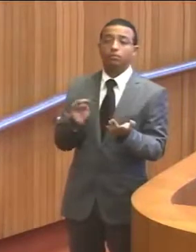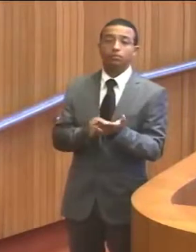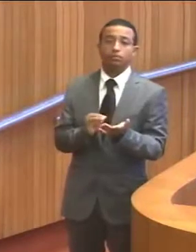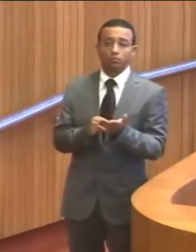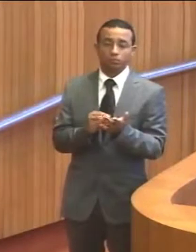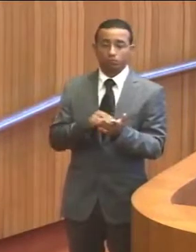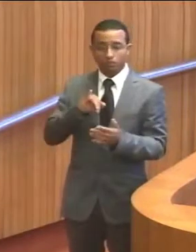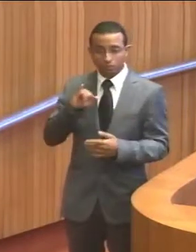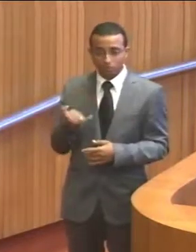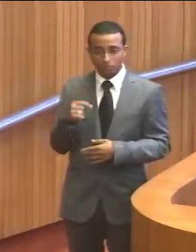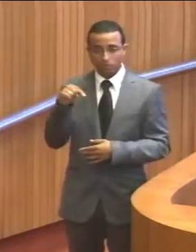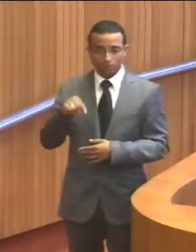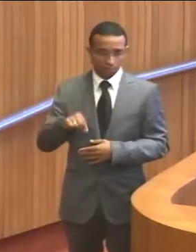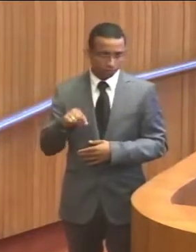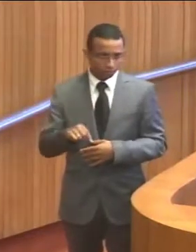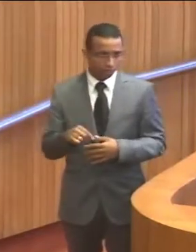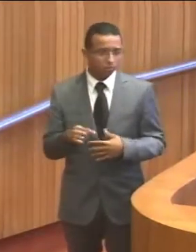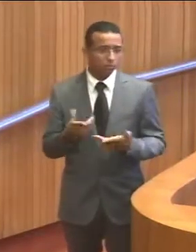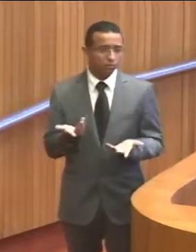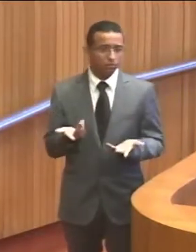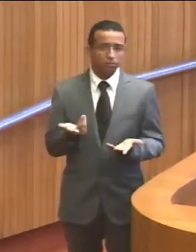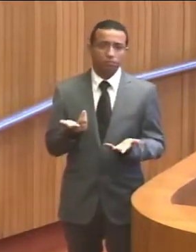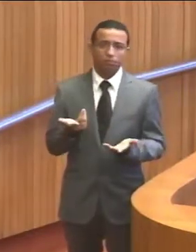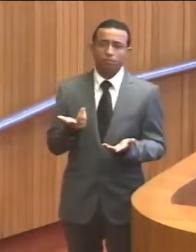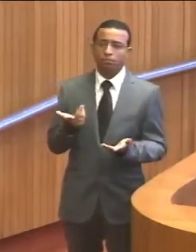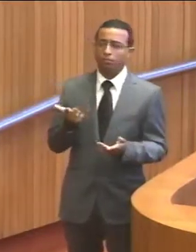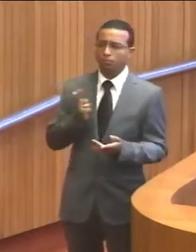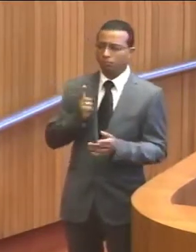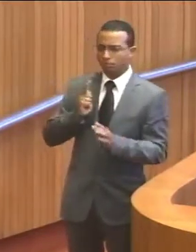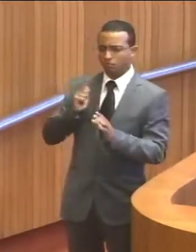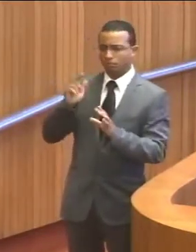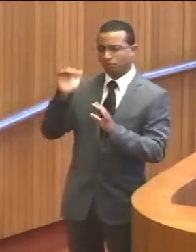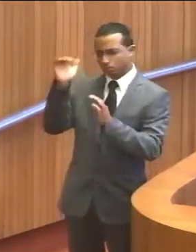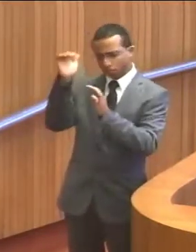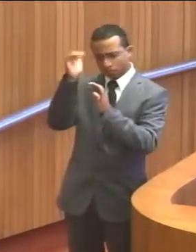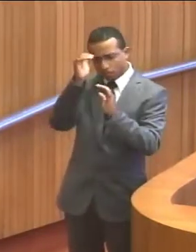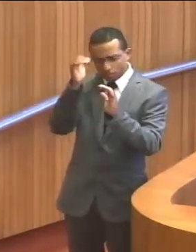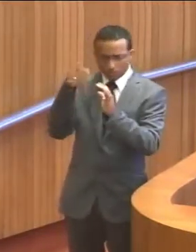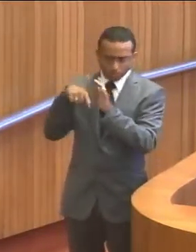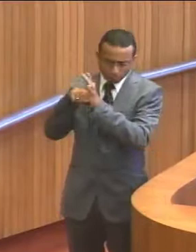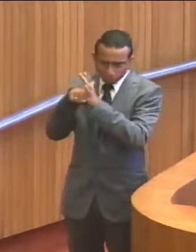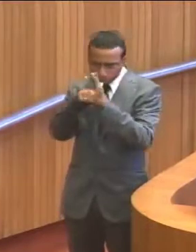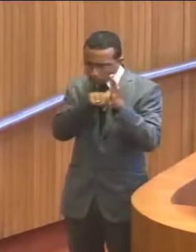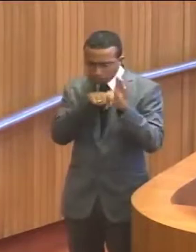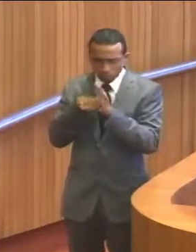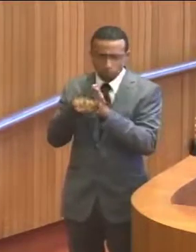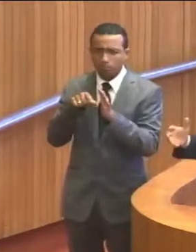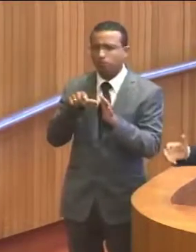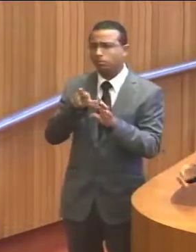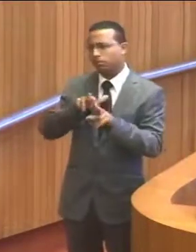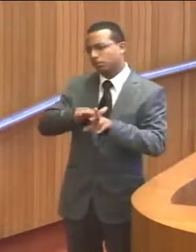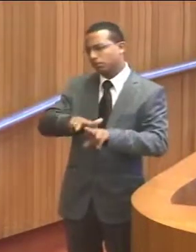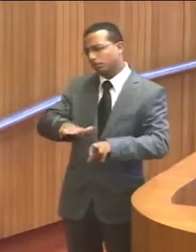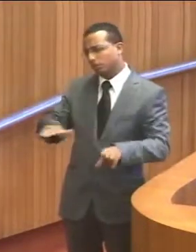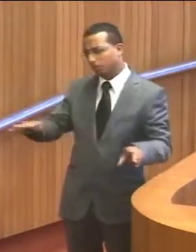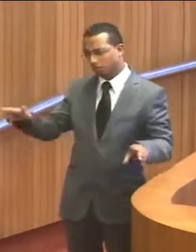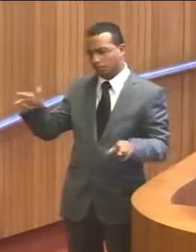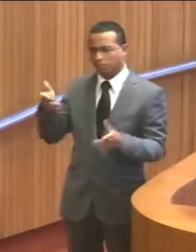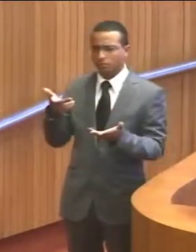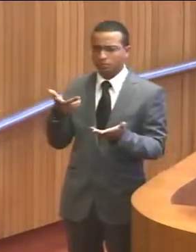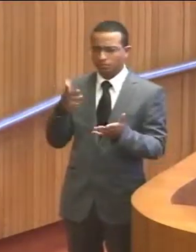oportunidade aqui. E isso foi feito uma cobertura, vou conceder uma parte, foi feita uma cobertura vasta,